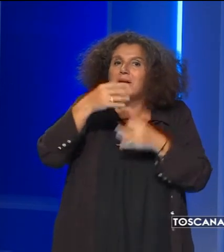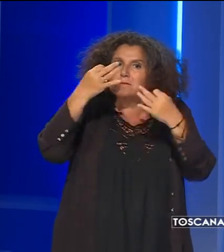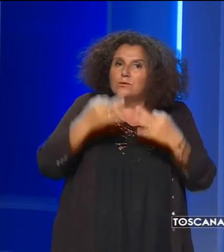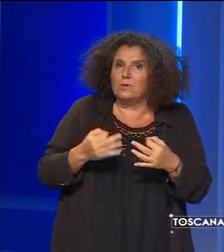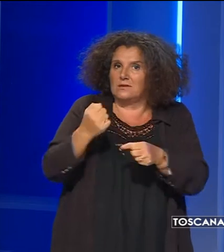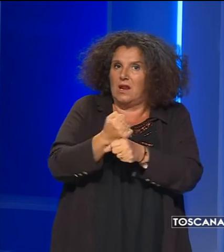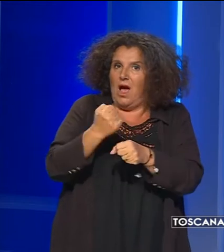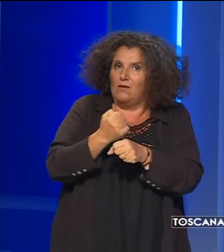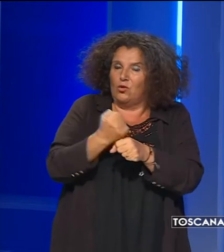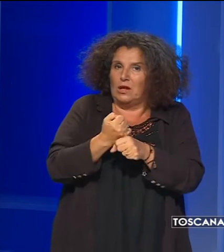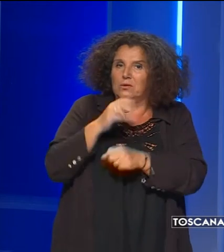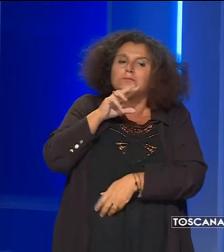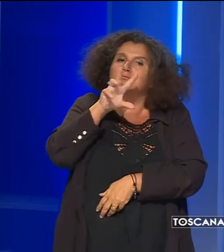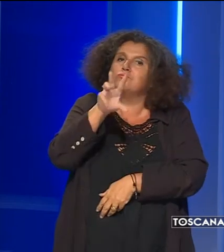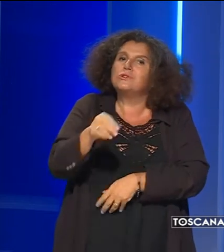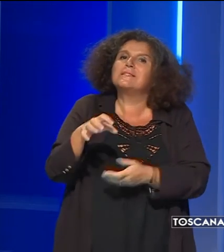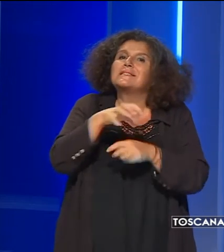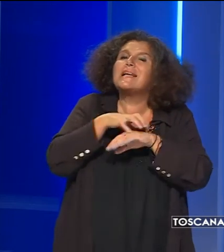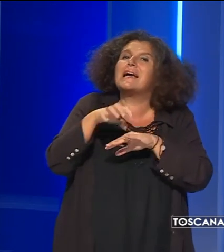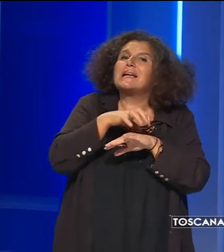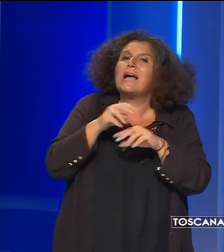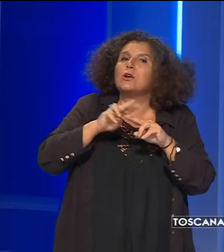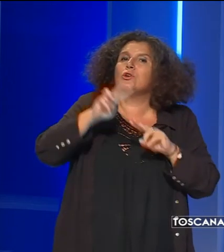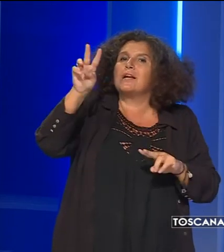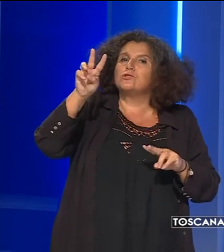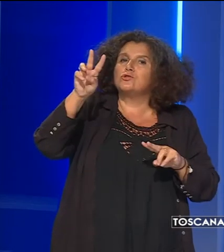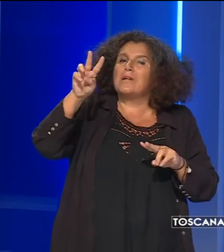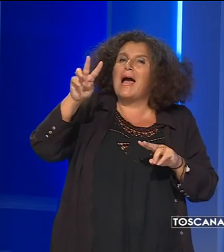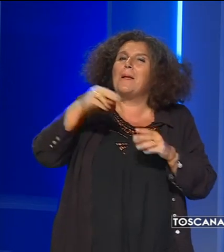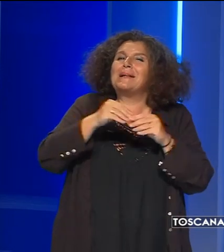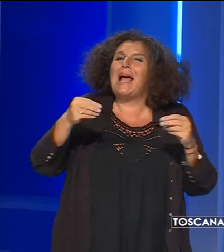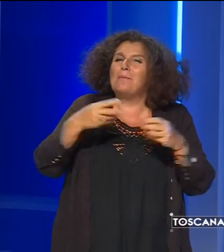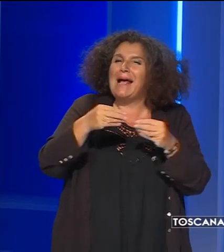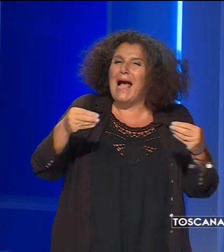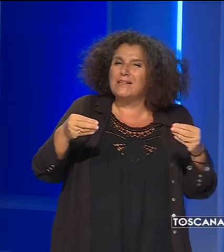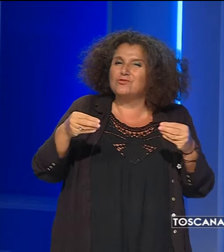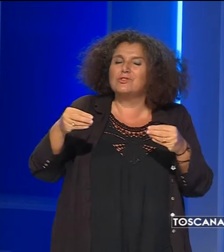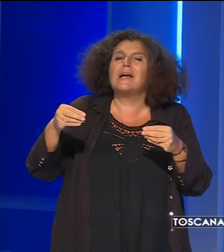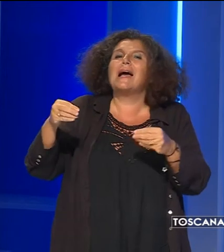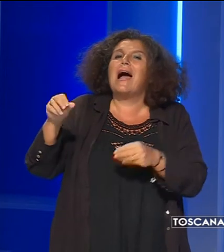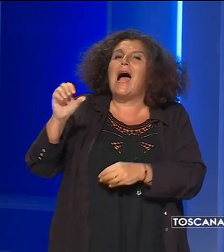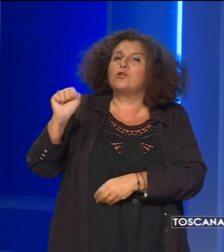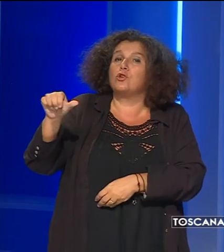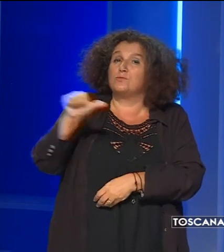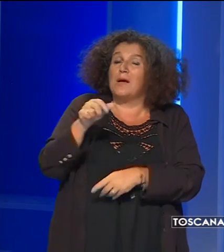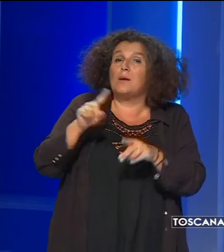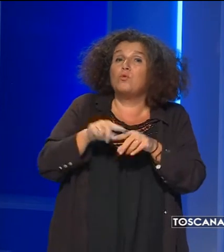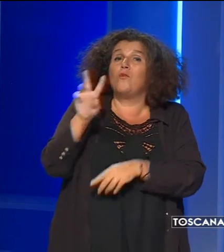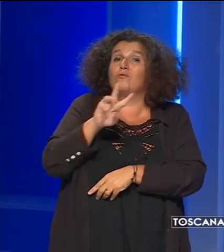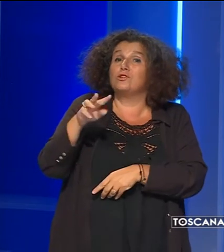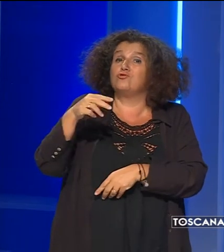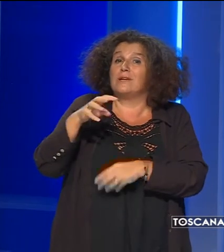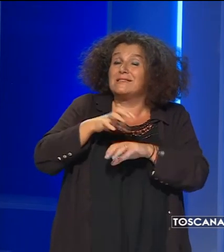così il segretario nazionale metalmeccanici Antonio Spera e il vice segretario con